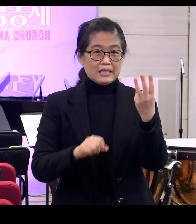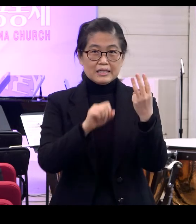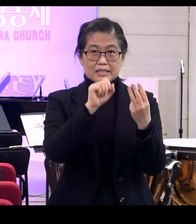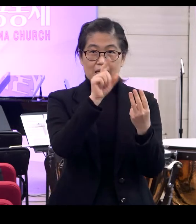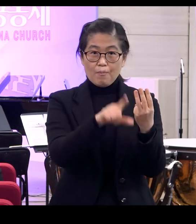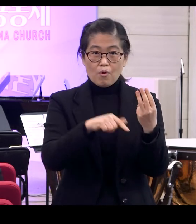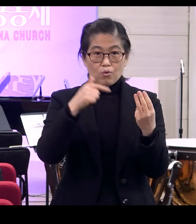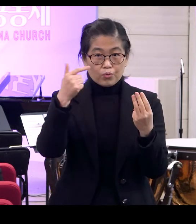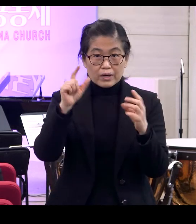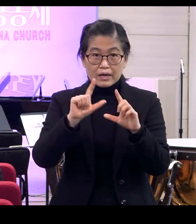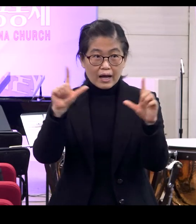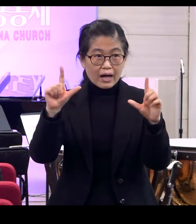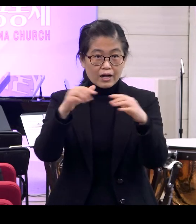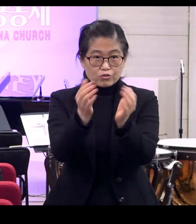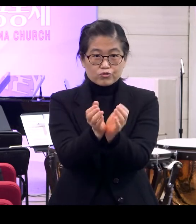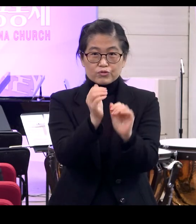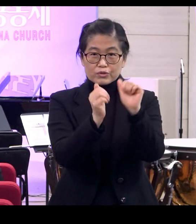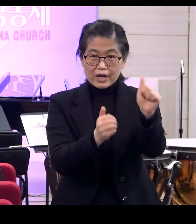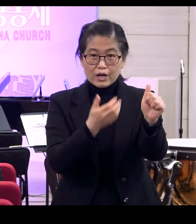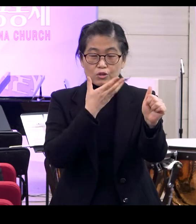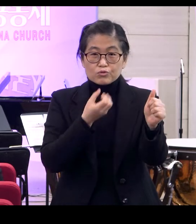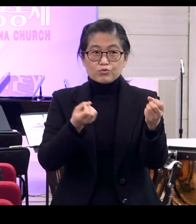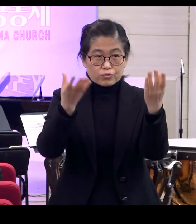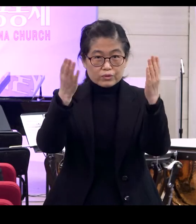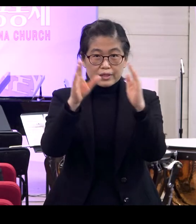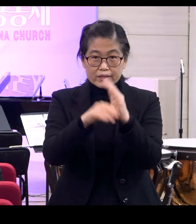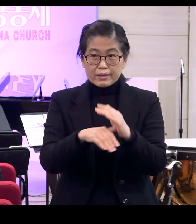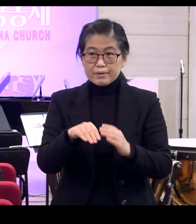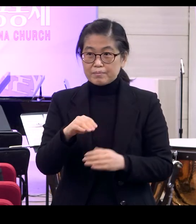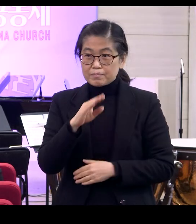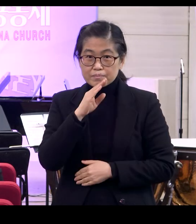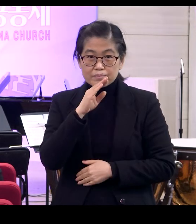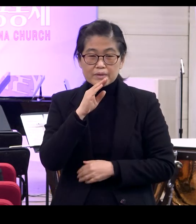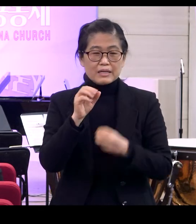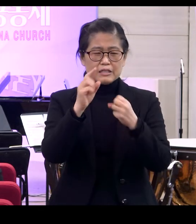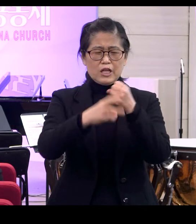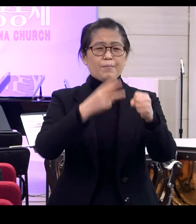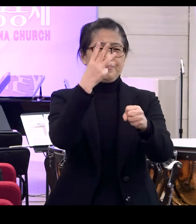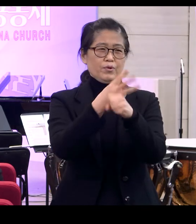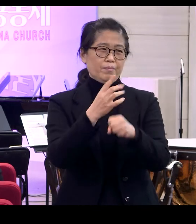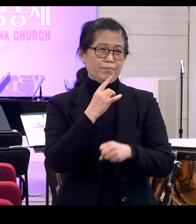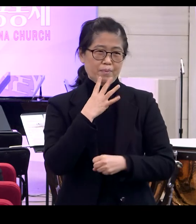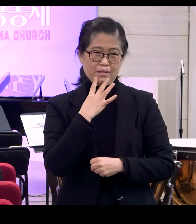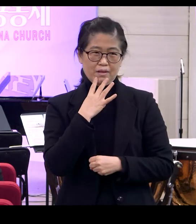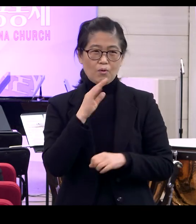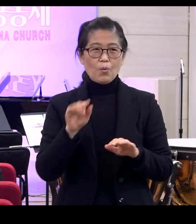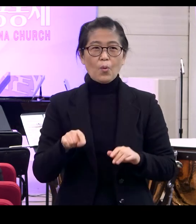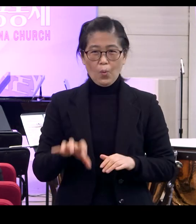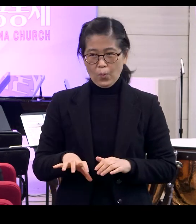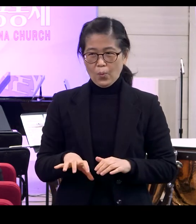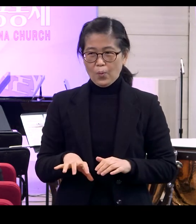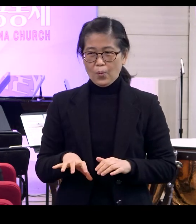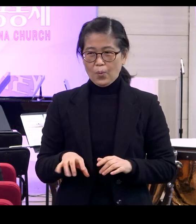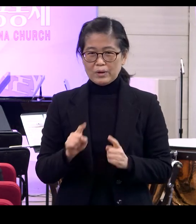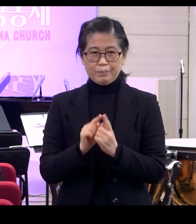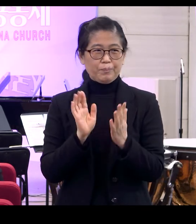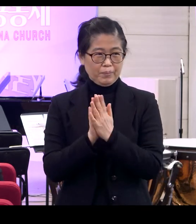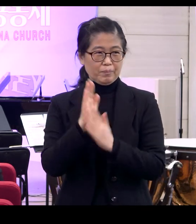순장축제를 코로나 상황 속에서도 3년 만에 현장에서 가졌습니다 예, 정말